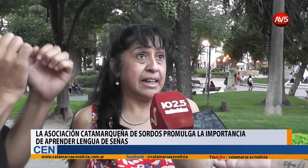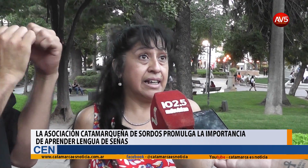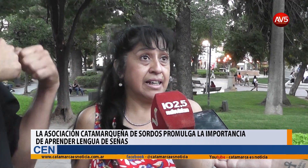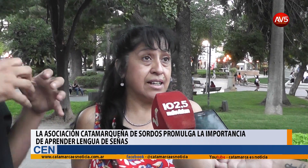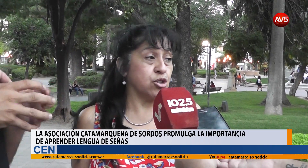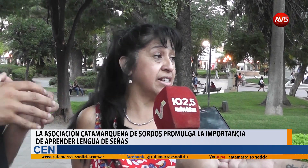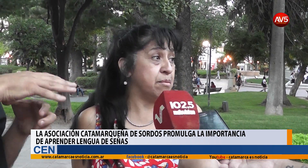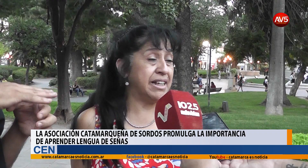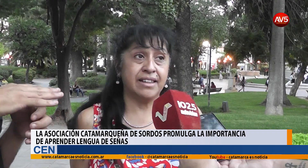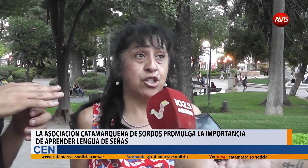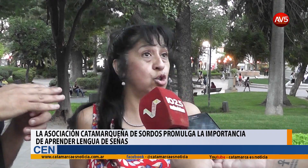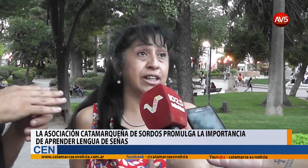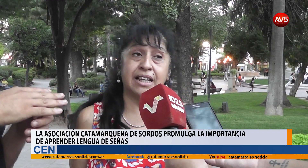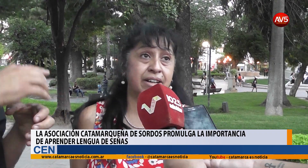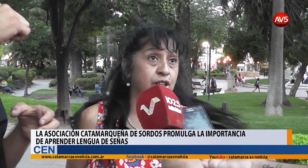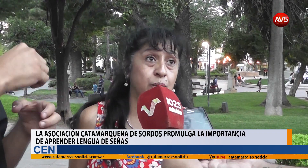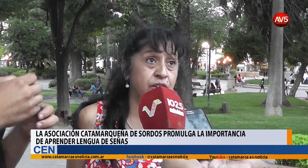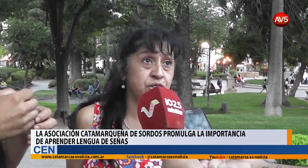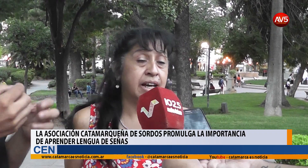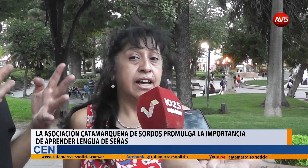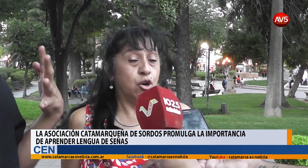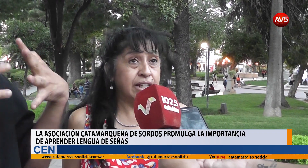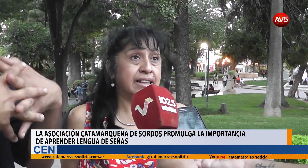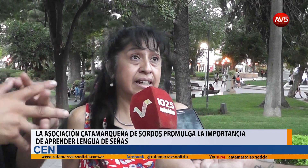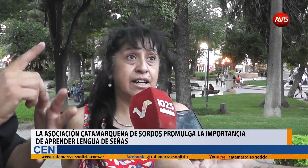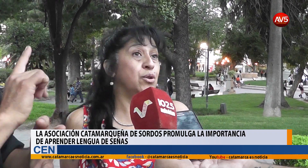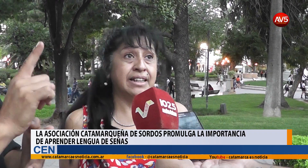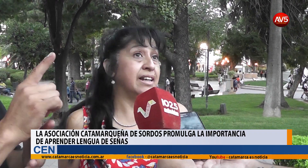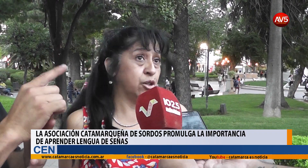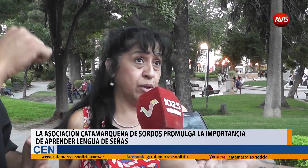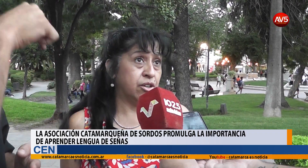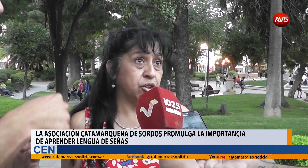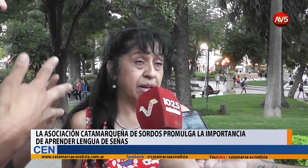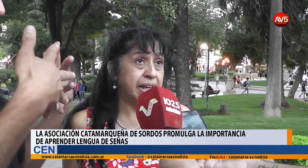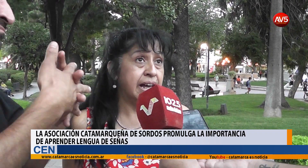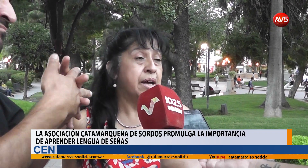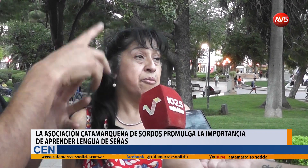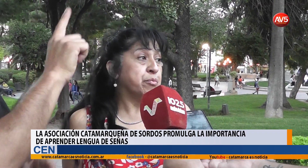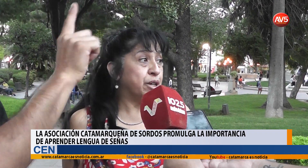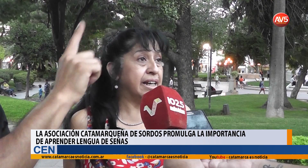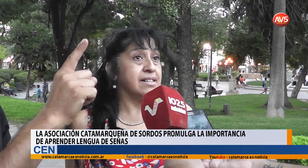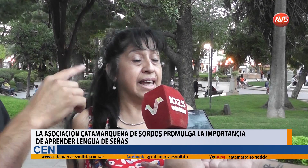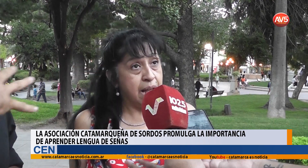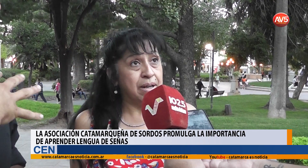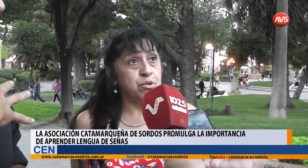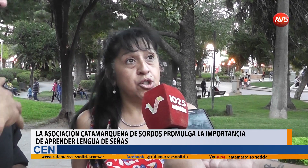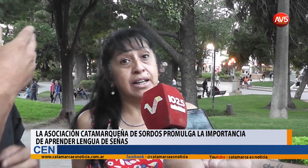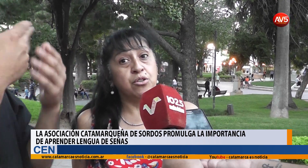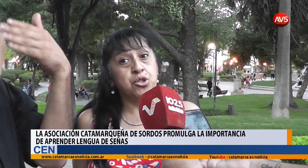socialmente no estaban incluidos. Hoy en día no están incluidos todavía porque se habla mucho de la inclusión,